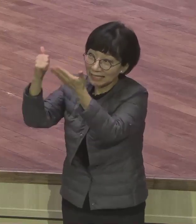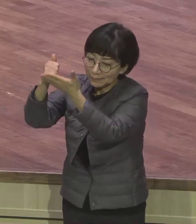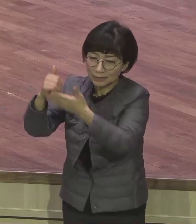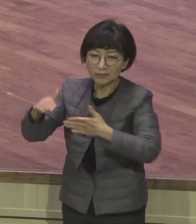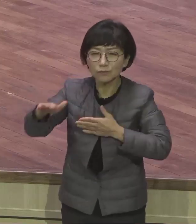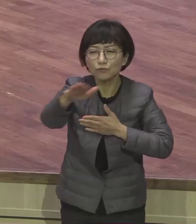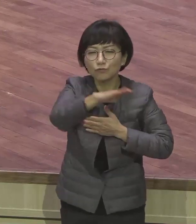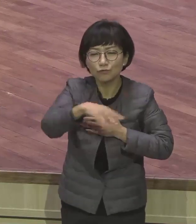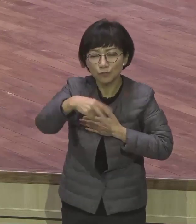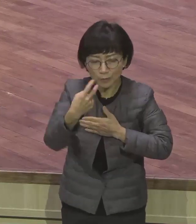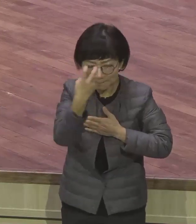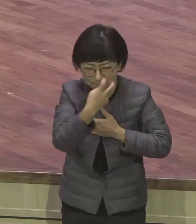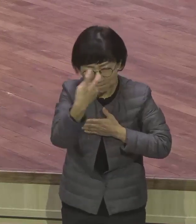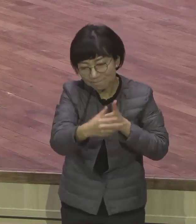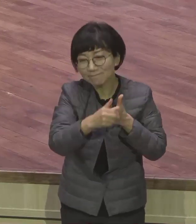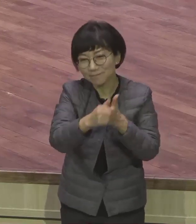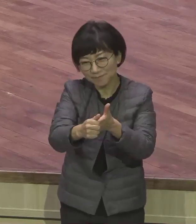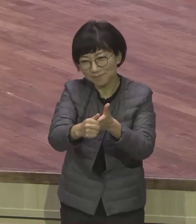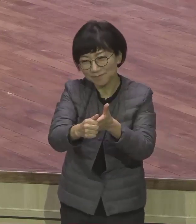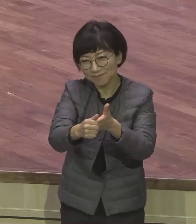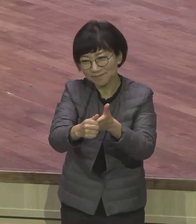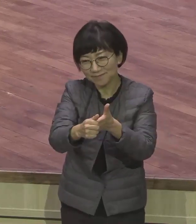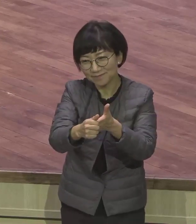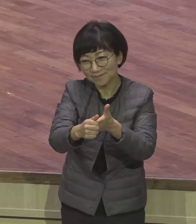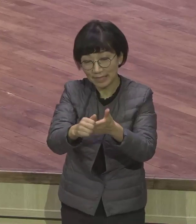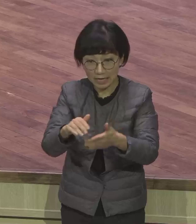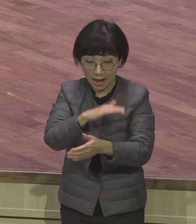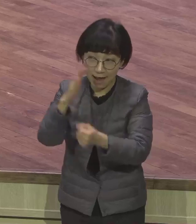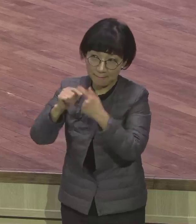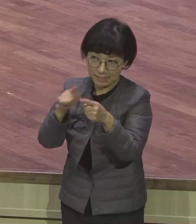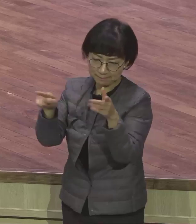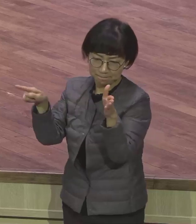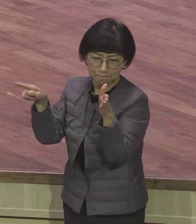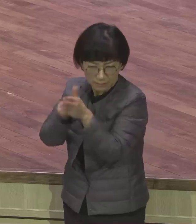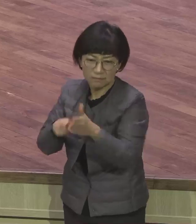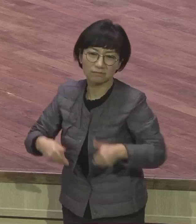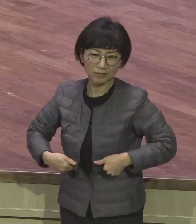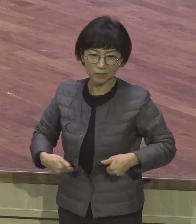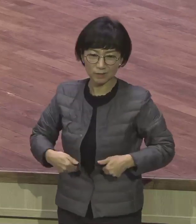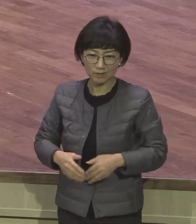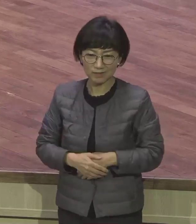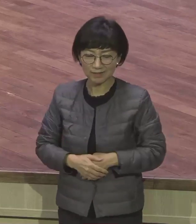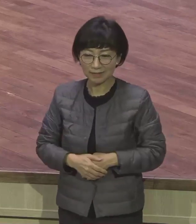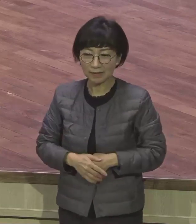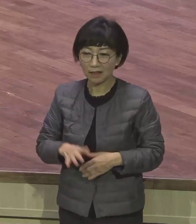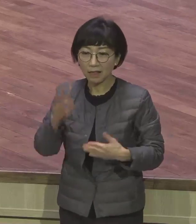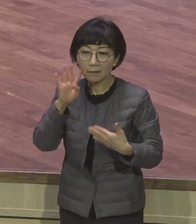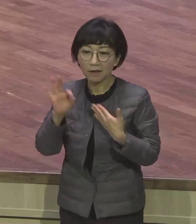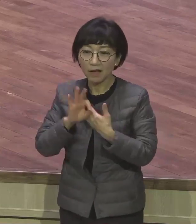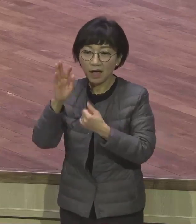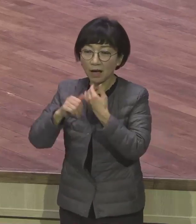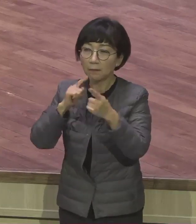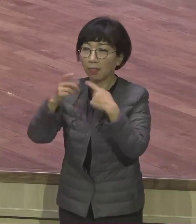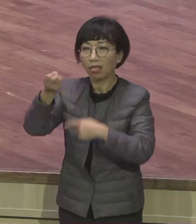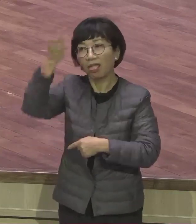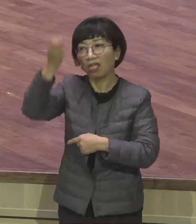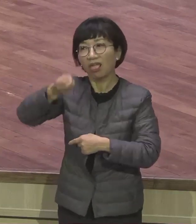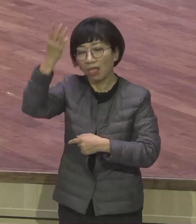보호하시고 지키시고 인도하시는데 여러분이 말씀을 안 믿으니까 말씀이 없으니까 늘 다른 방법 쓰는 거예요 수단 쓰고 방법